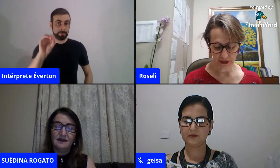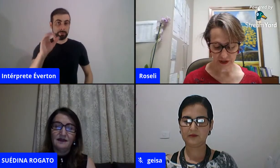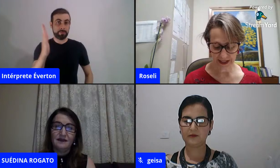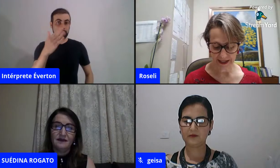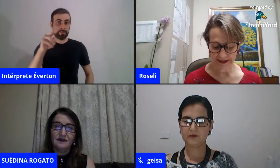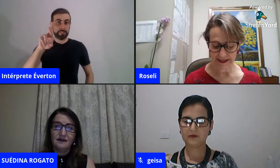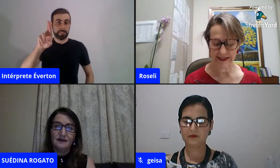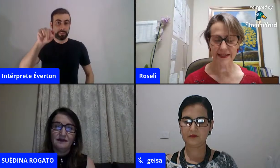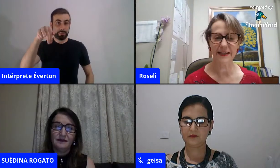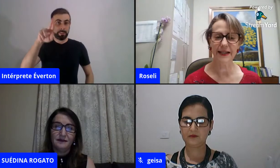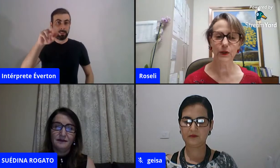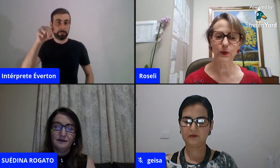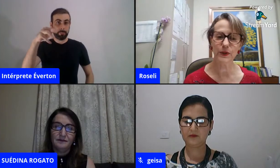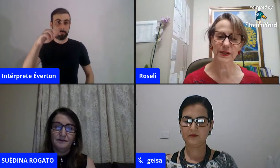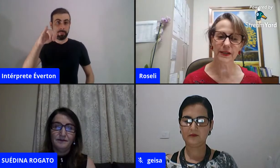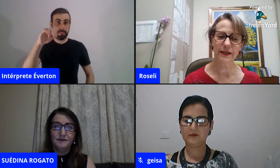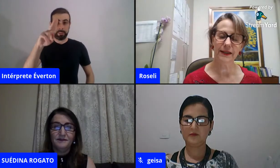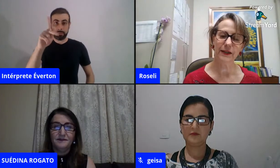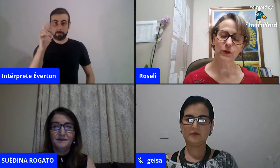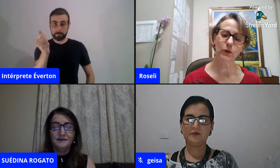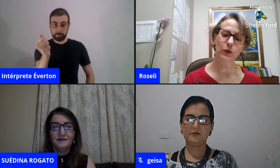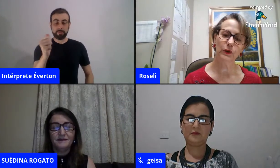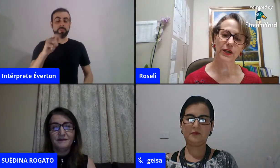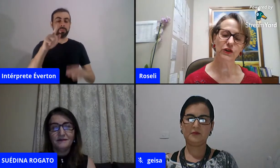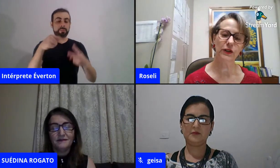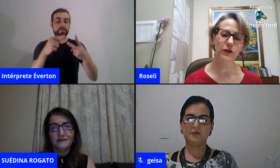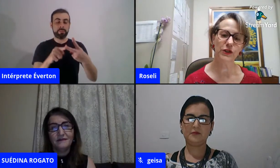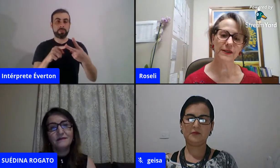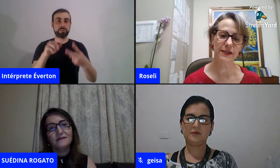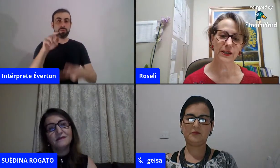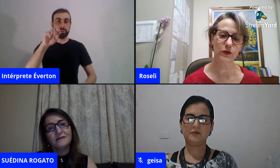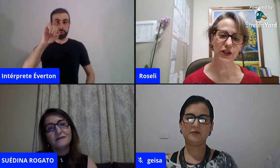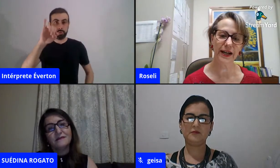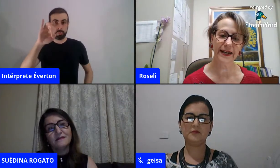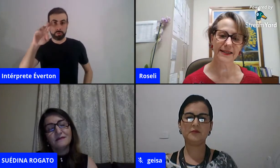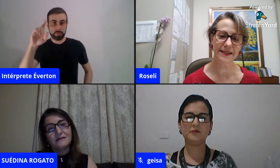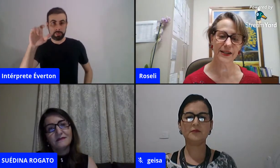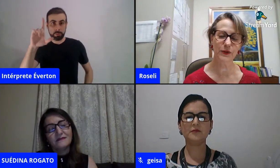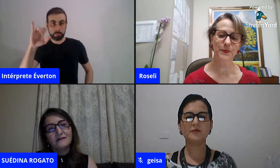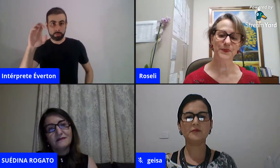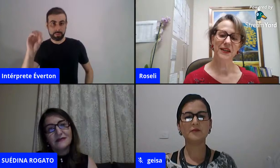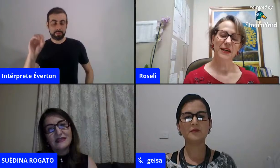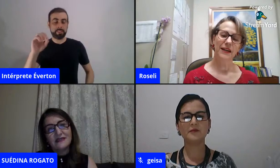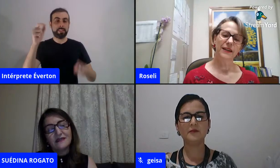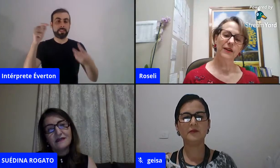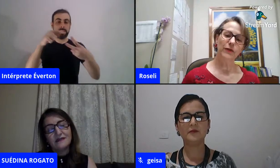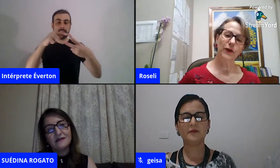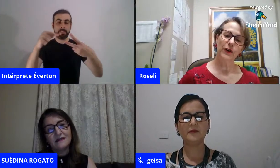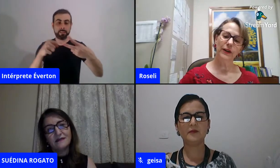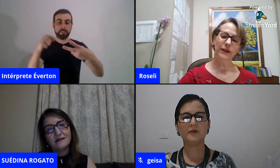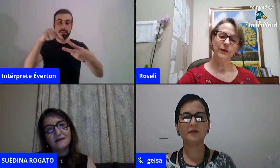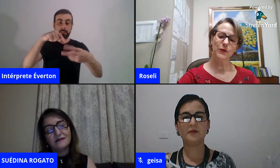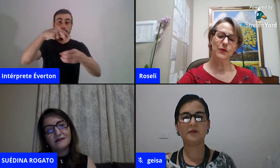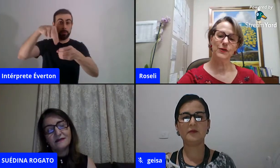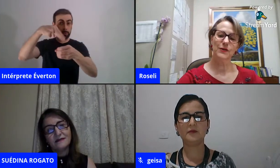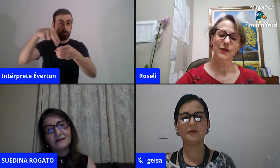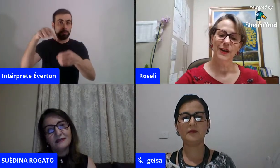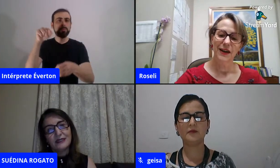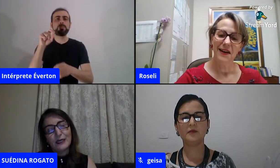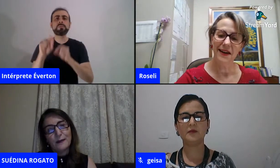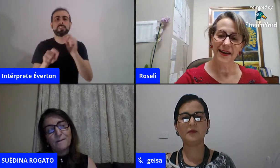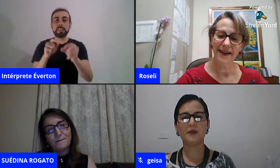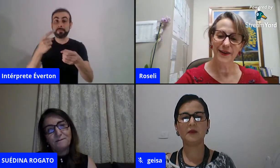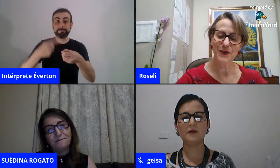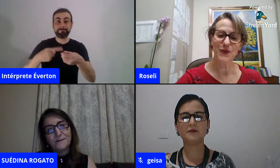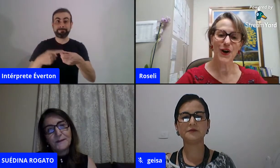professora Janaína Cecília Luce, que é do Núcleo Regional de Ensino de Jacarezinho, que foi os